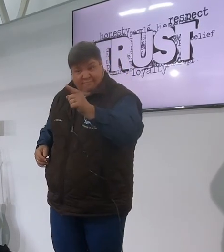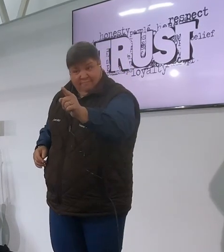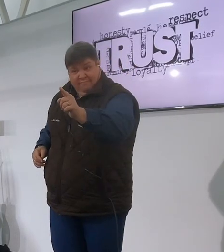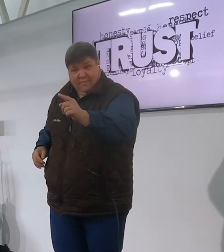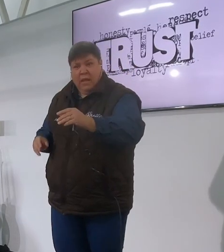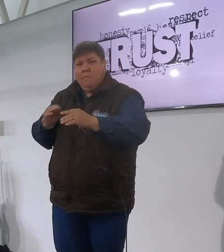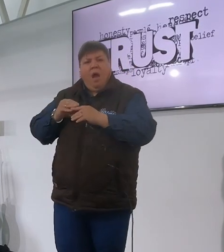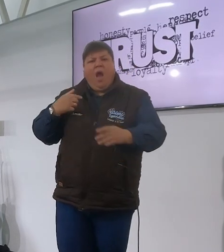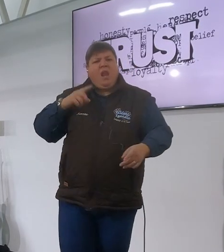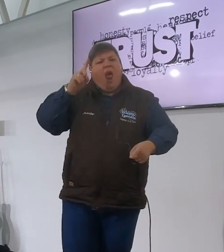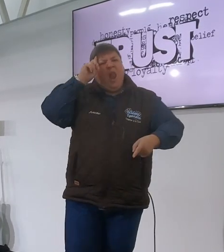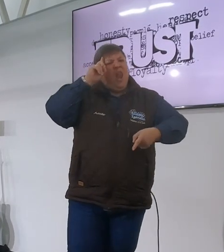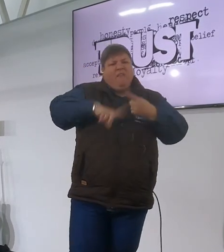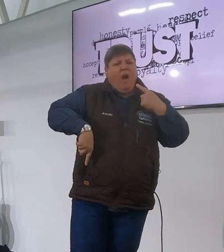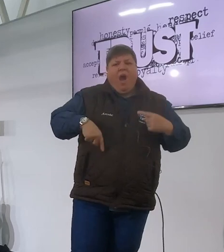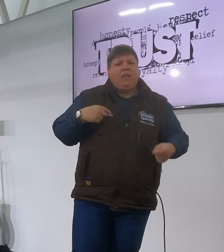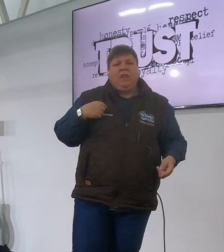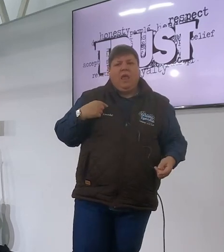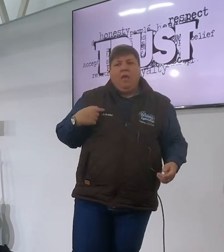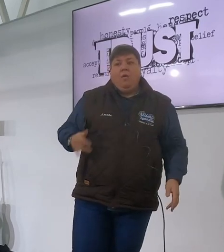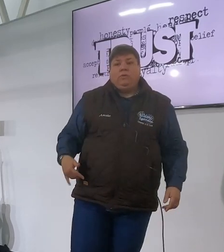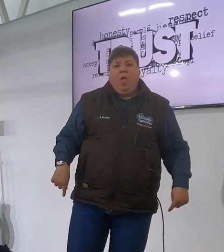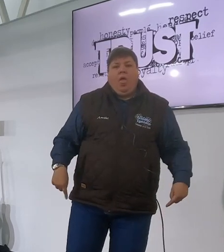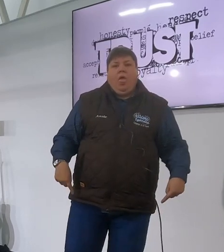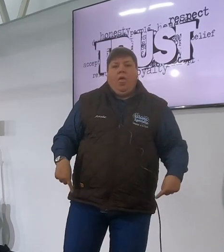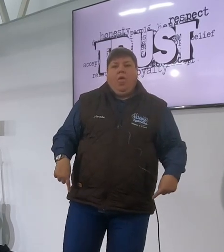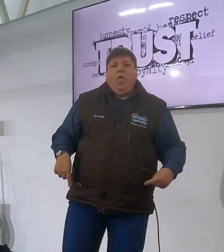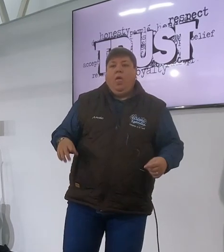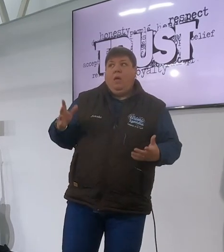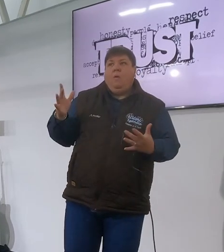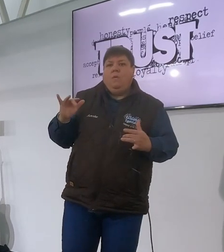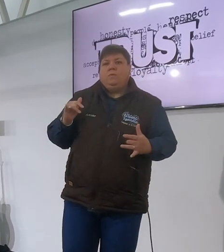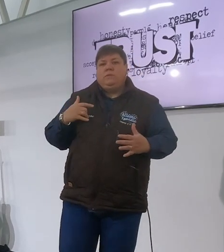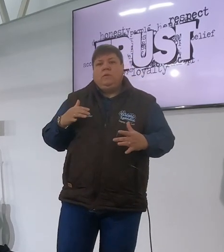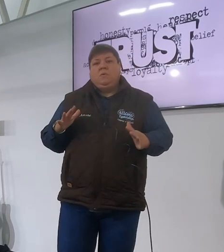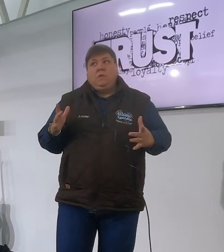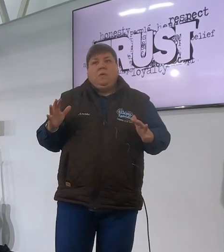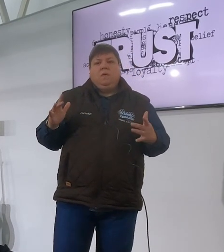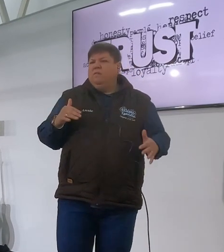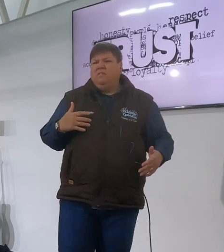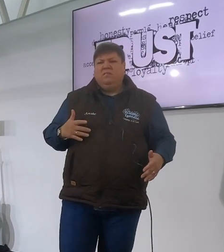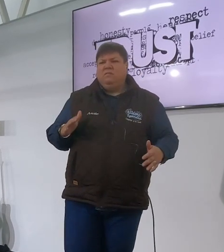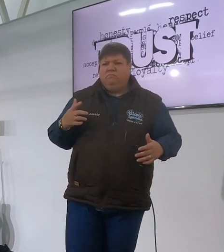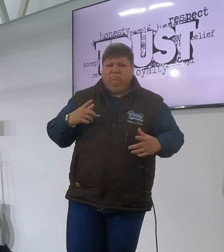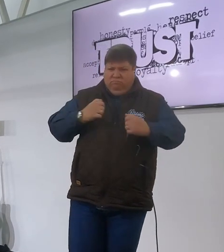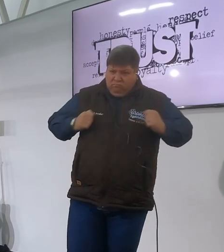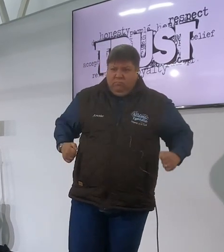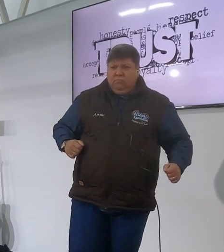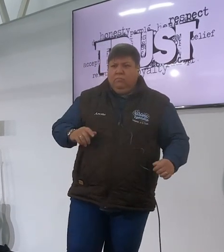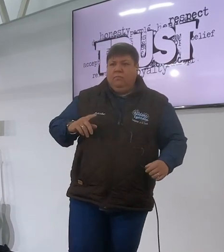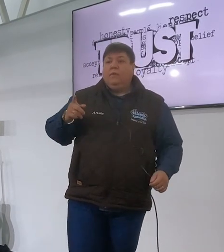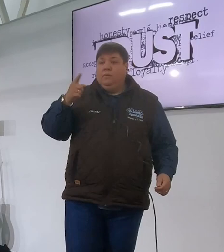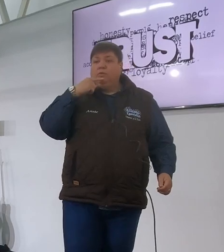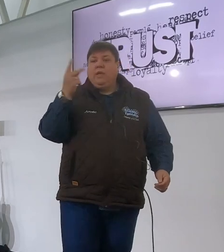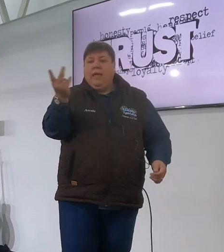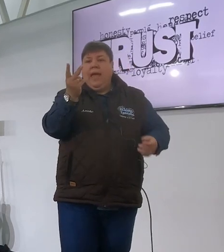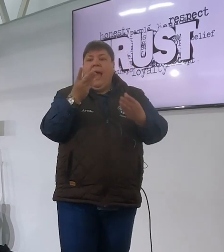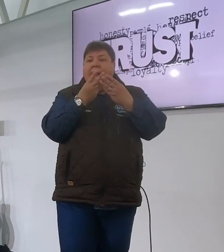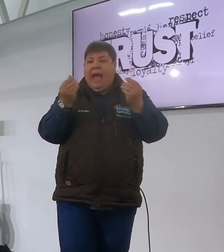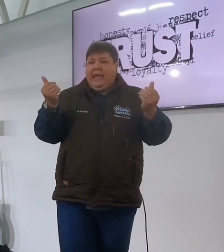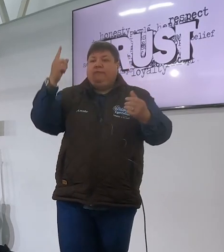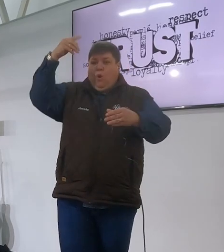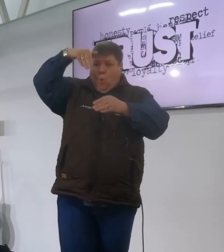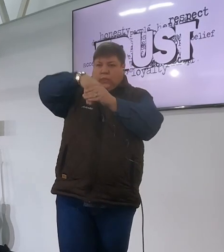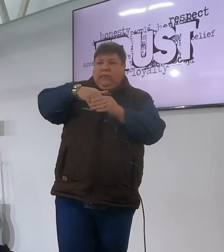maak ons nie lovehartig nie dit maak nie het ons broeke behewe nie maar het vul ons met kracht en liefde en selfbeheersing stap nie hou jy langs en jy die Geest van God in jou